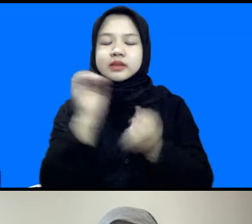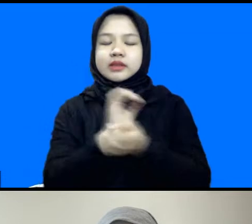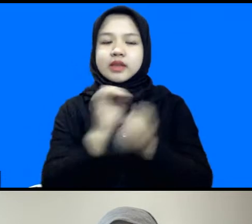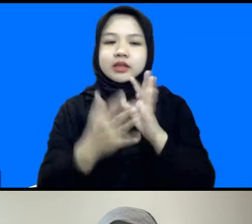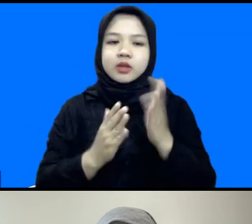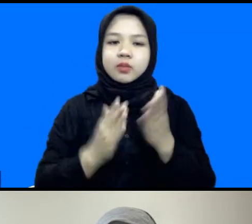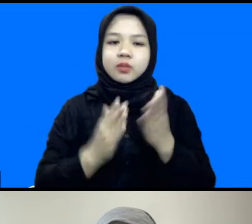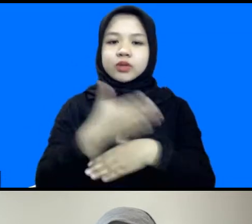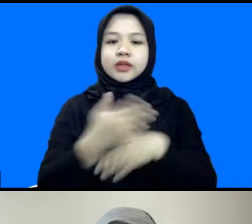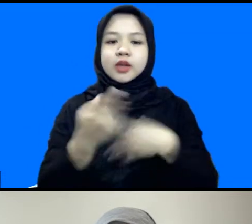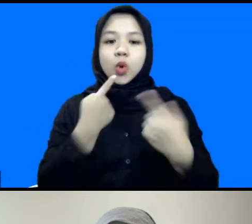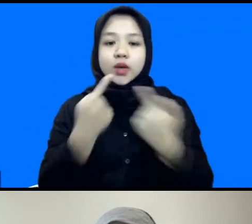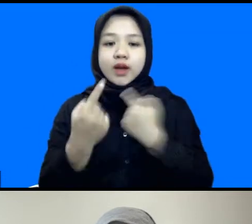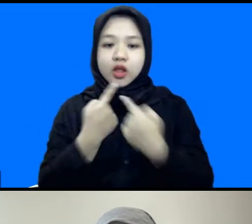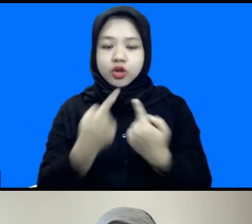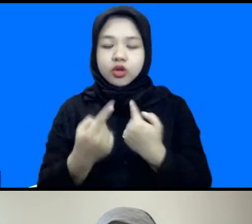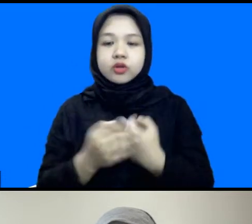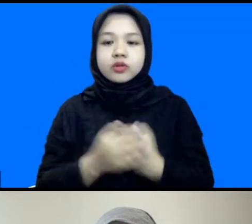koordinator